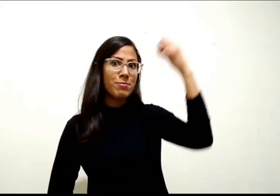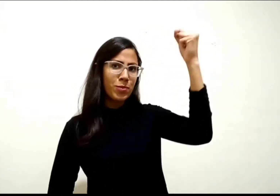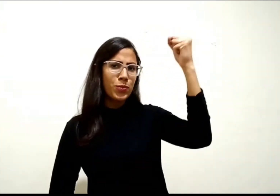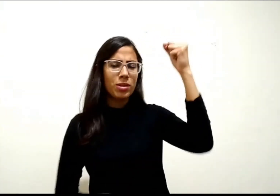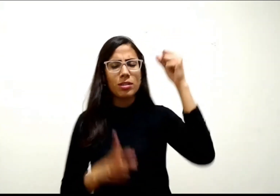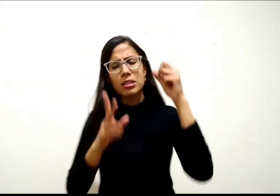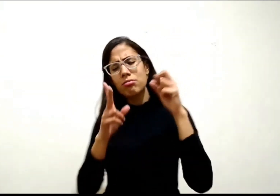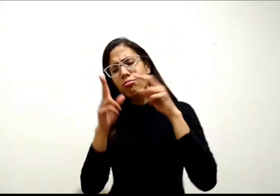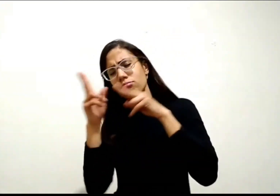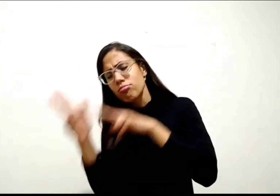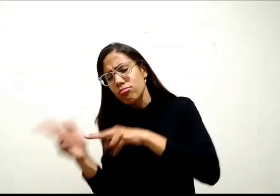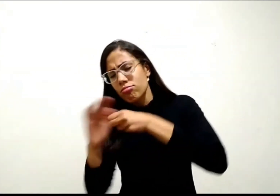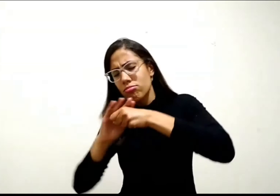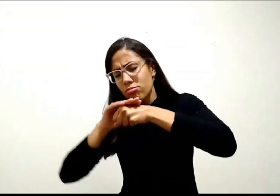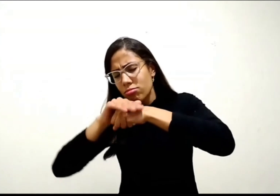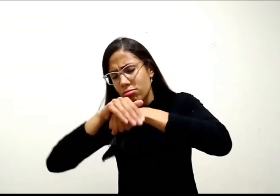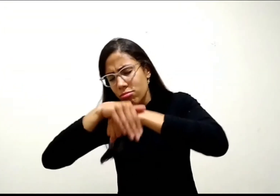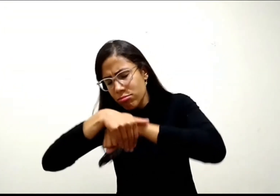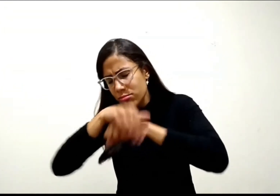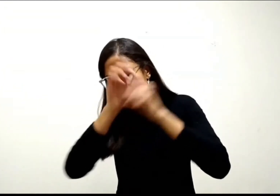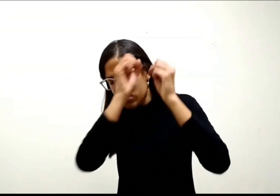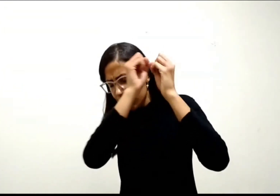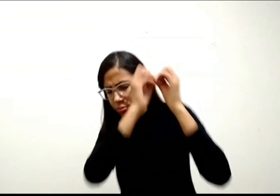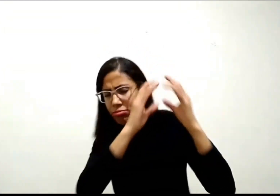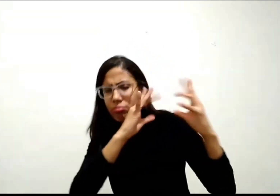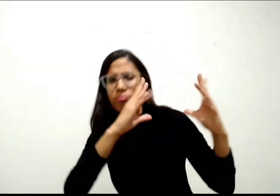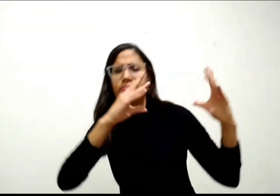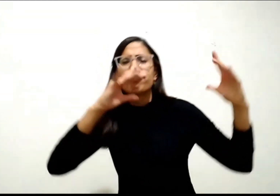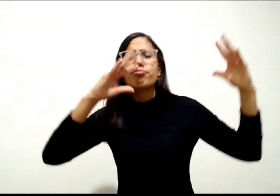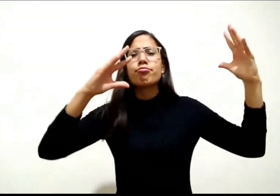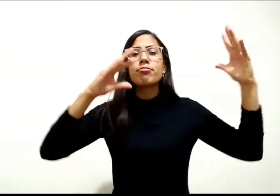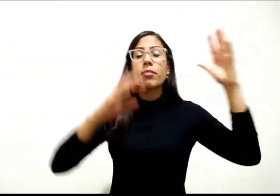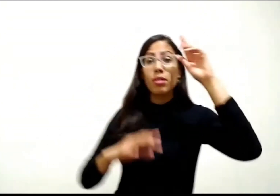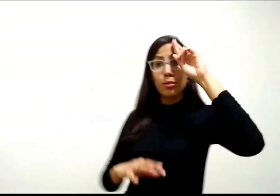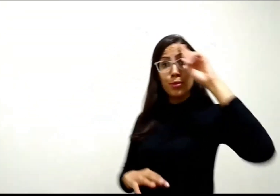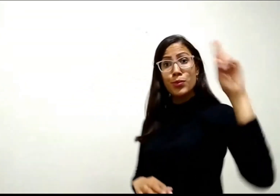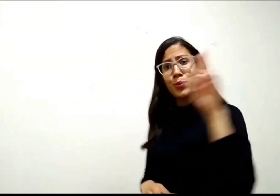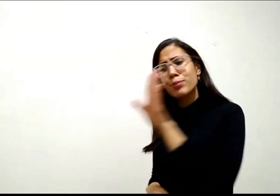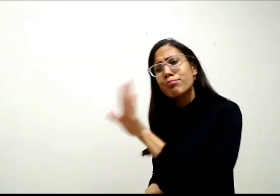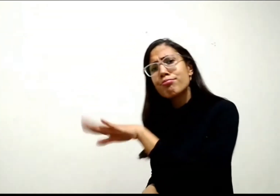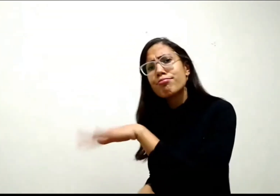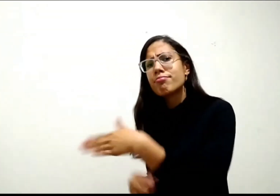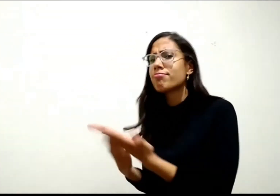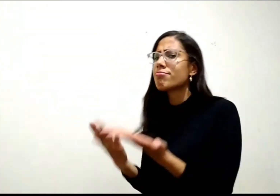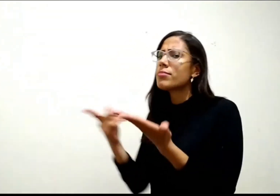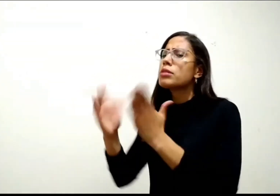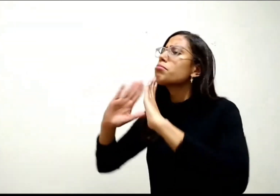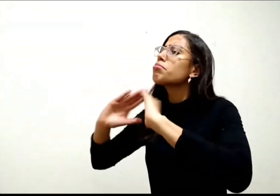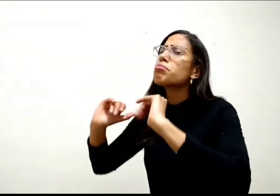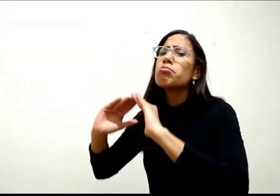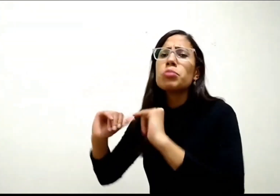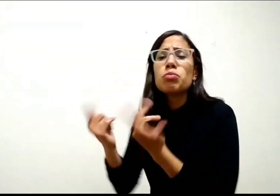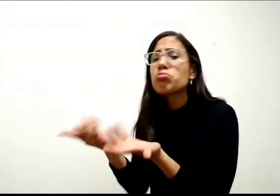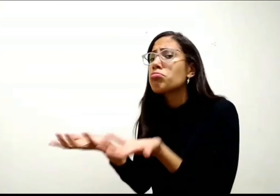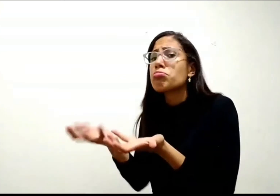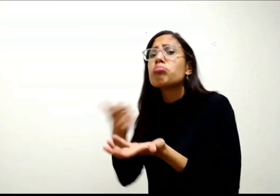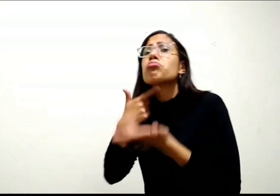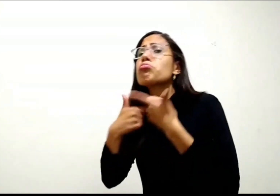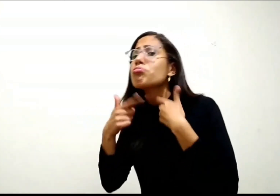apareceu a Salomão em sonho durante a noite e lhe disse Pede